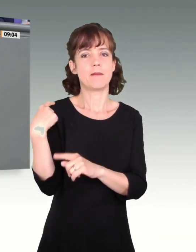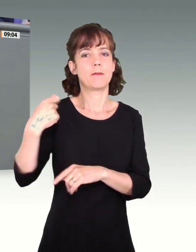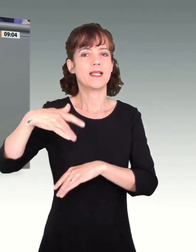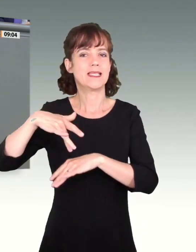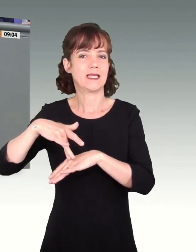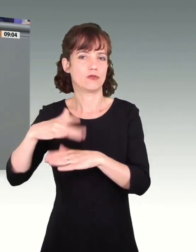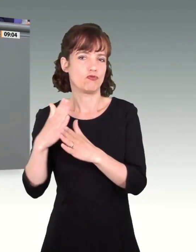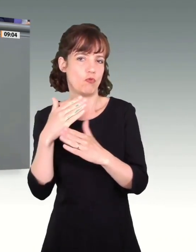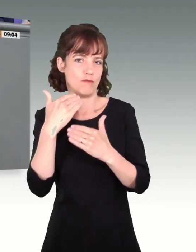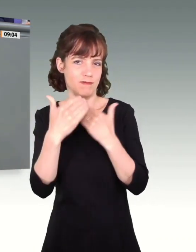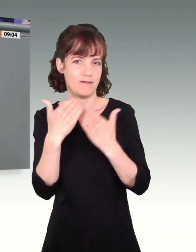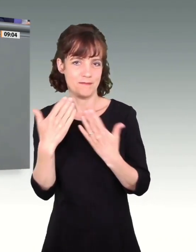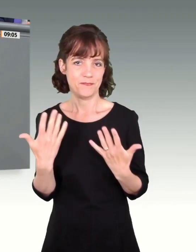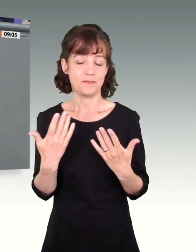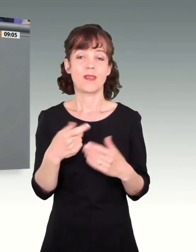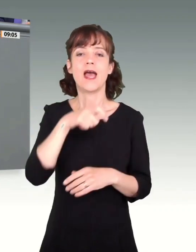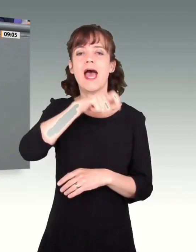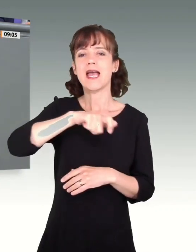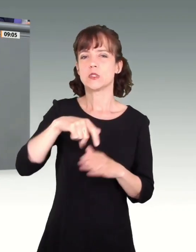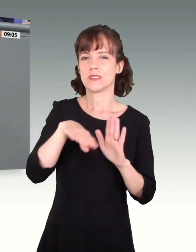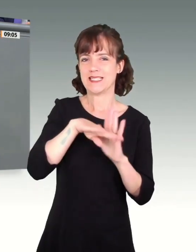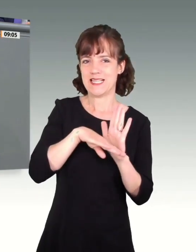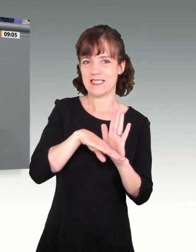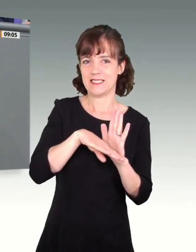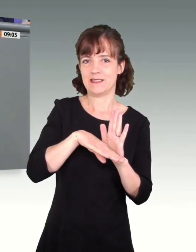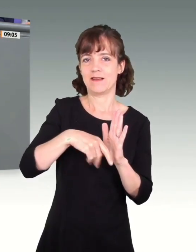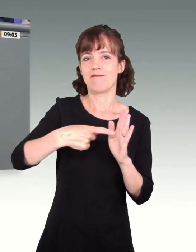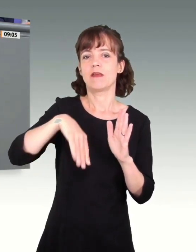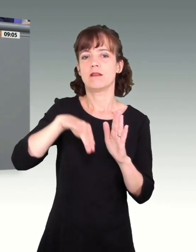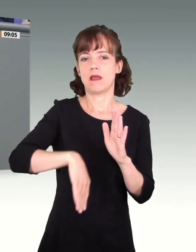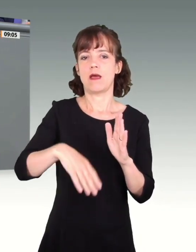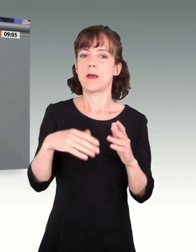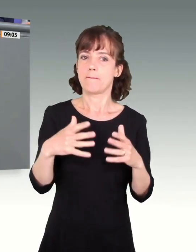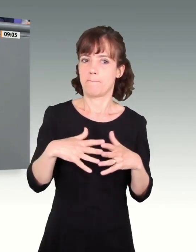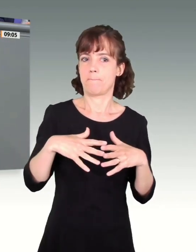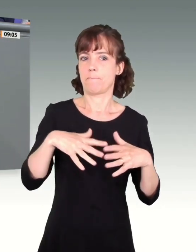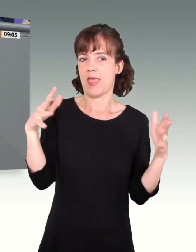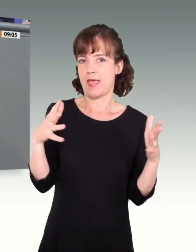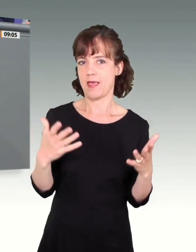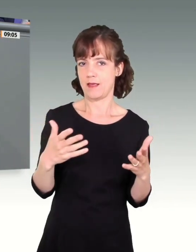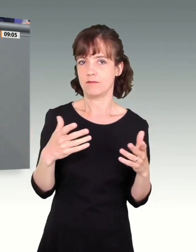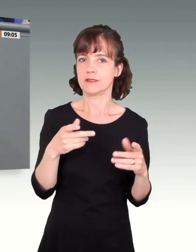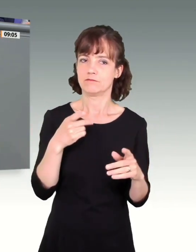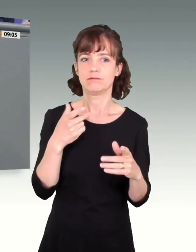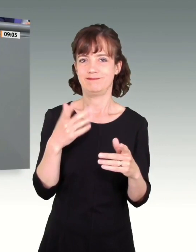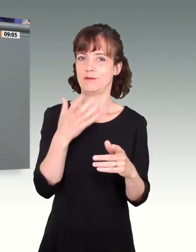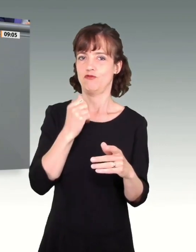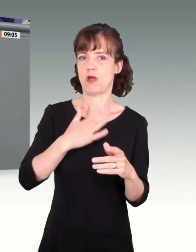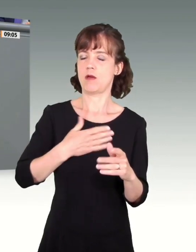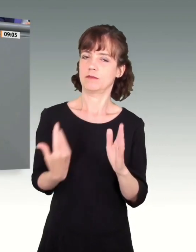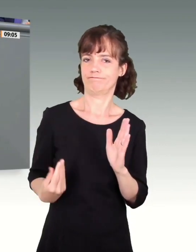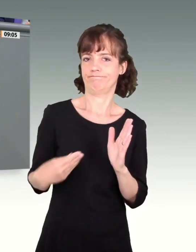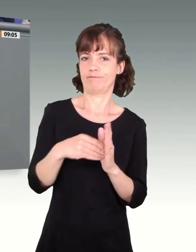ausgeführt hat. Beim Heizungsgesetz haben wir eine breite Mehrheit für die Aufsetzung heute.